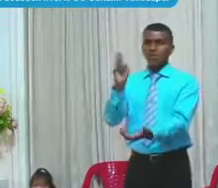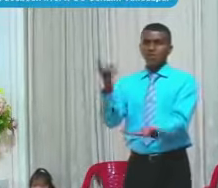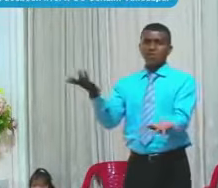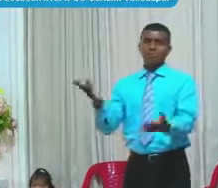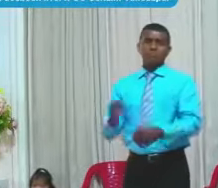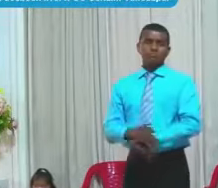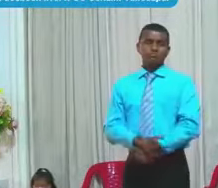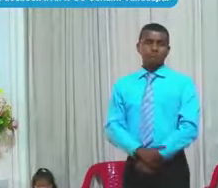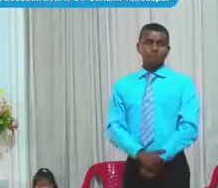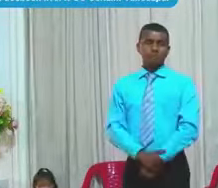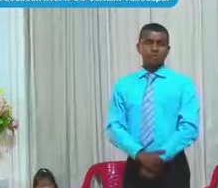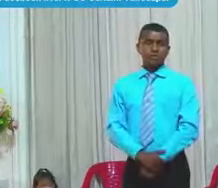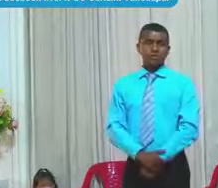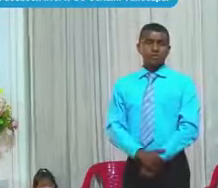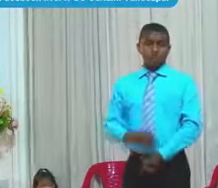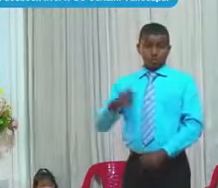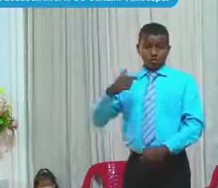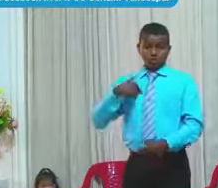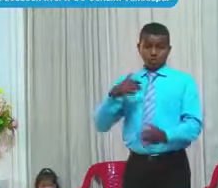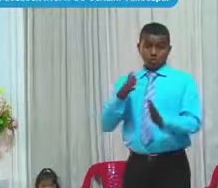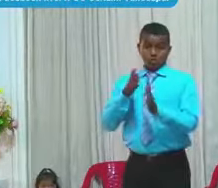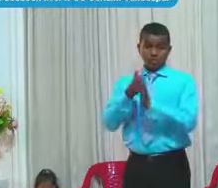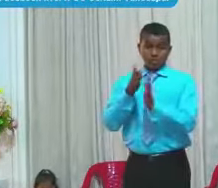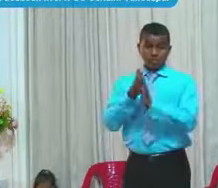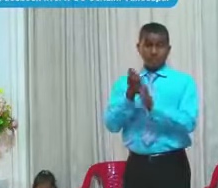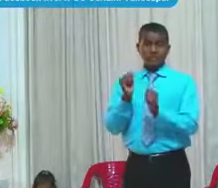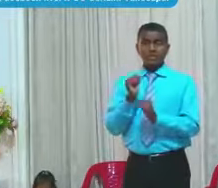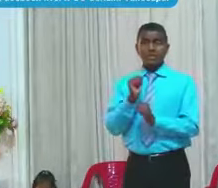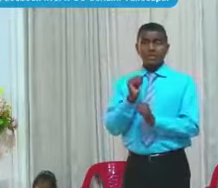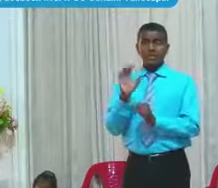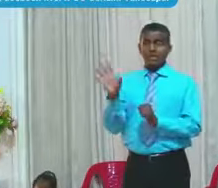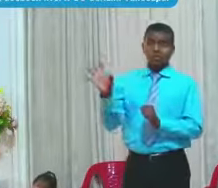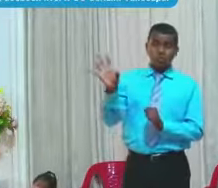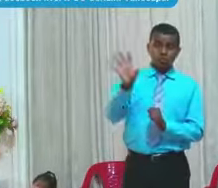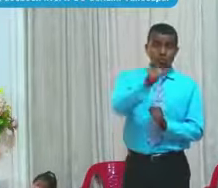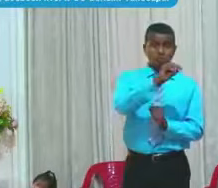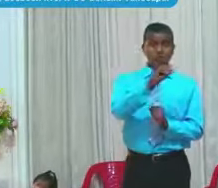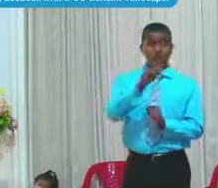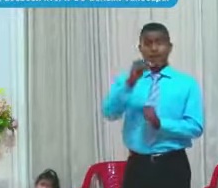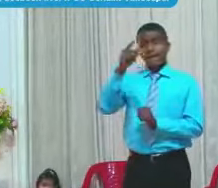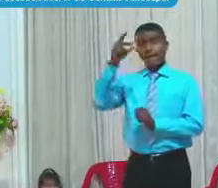Lo que quiero decir Es que Toda persona En la historia